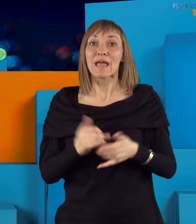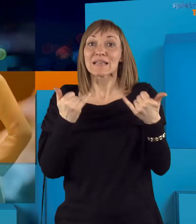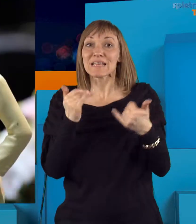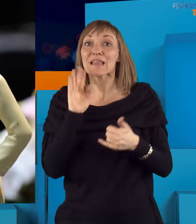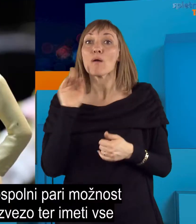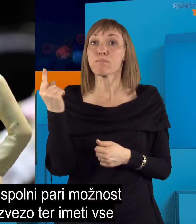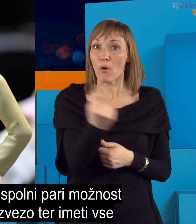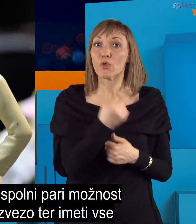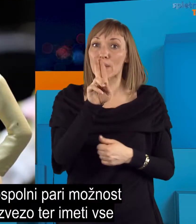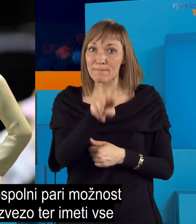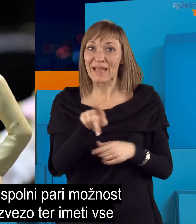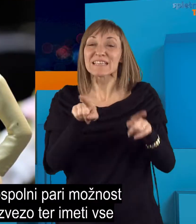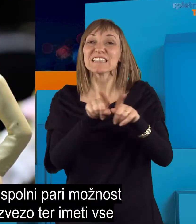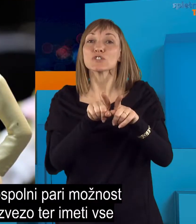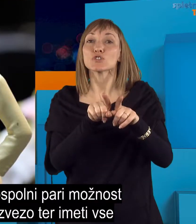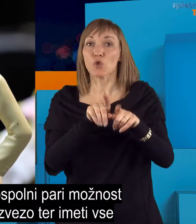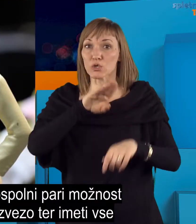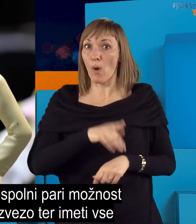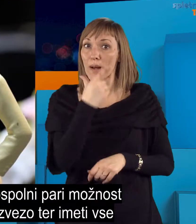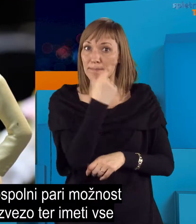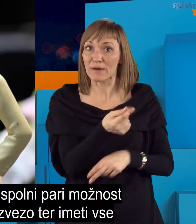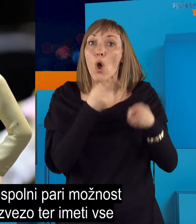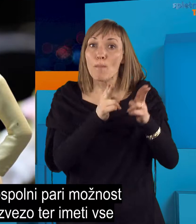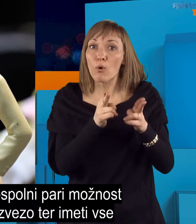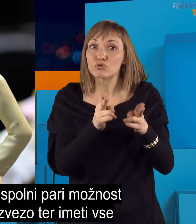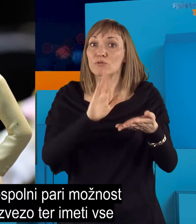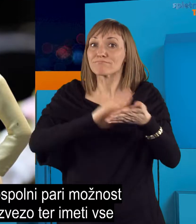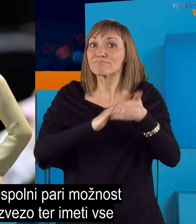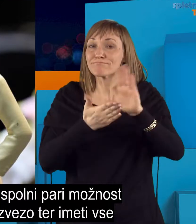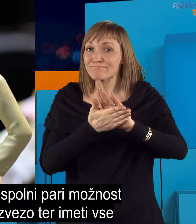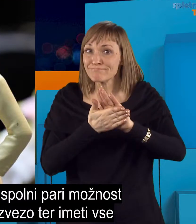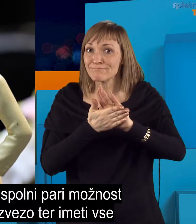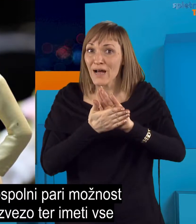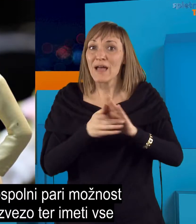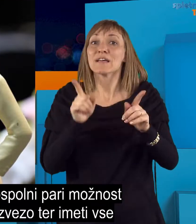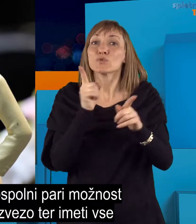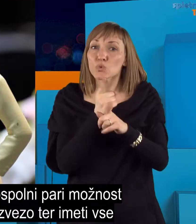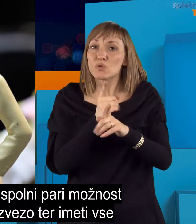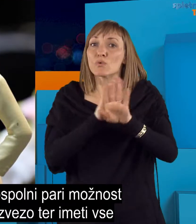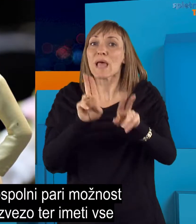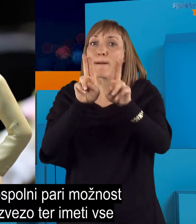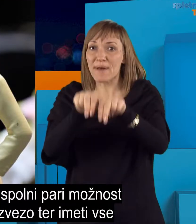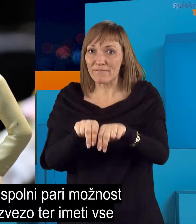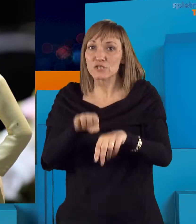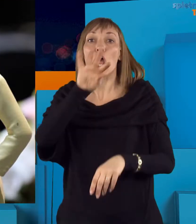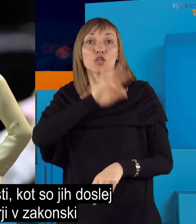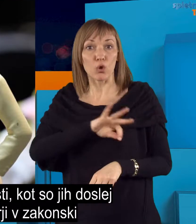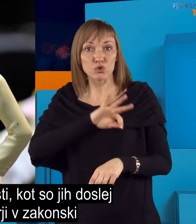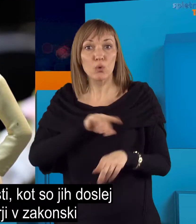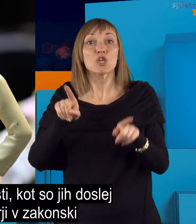Zdaj bodo imeli istospolni pari možnost skleniti zakonsko zvezo ter imeti vse pravice in dožnosti, kot